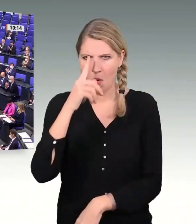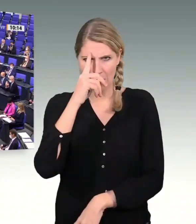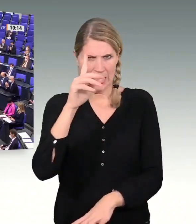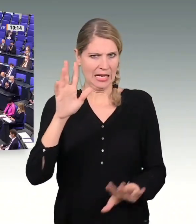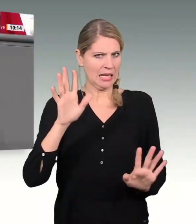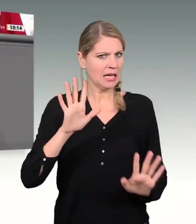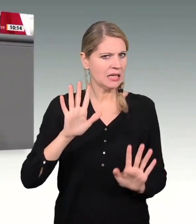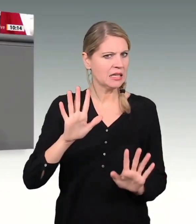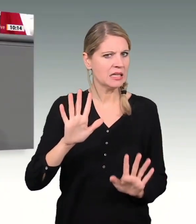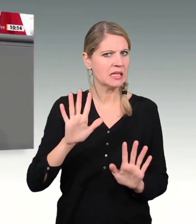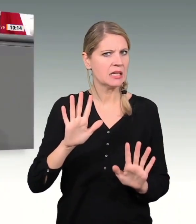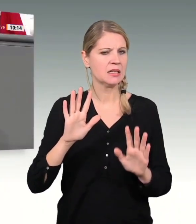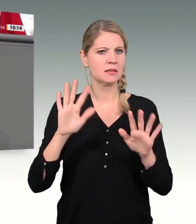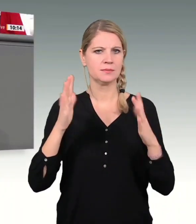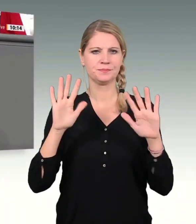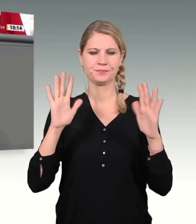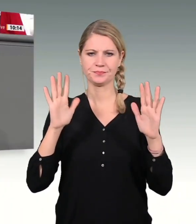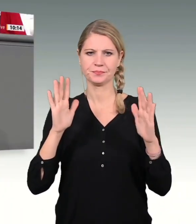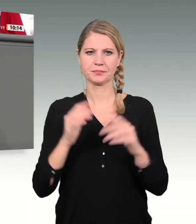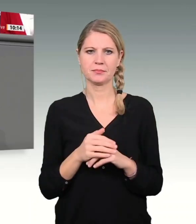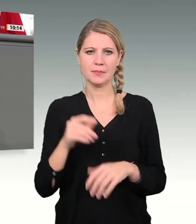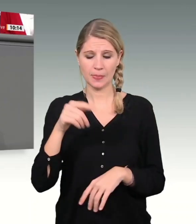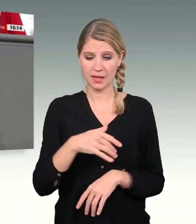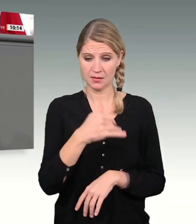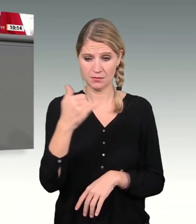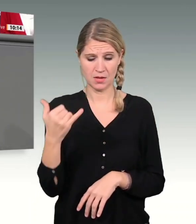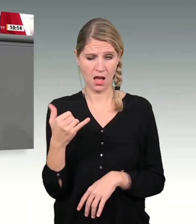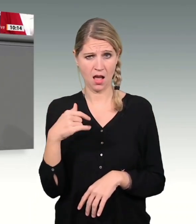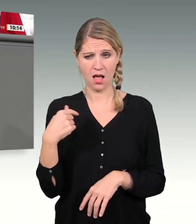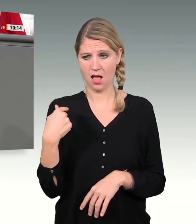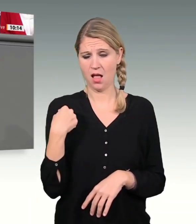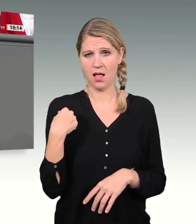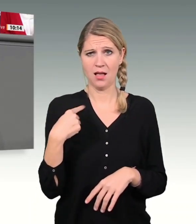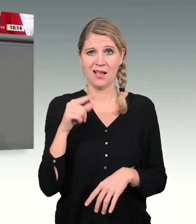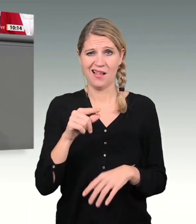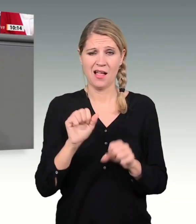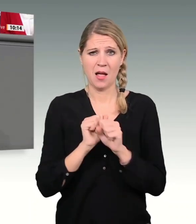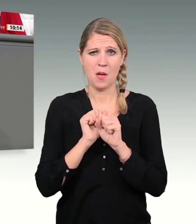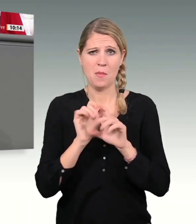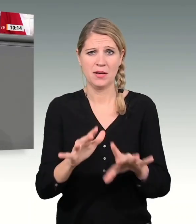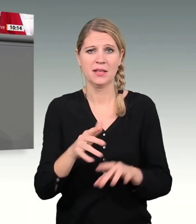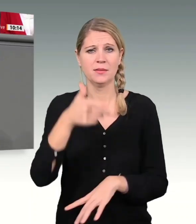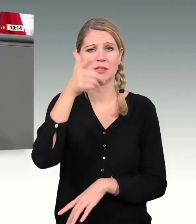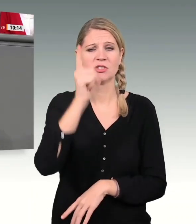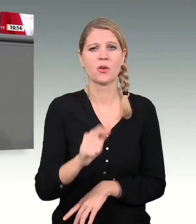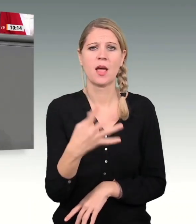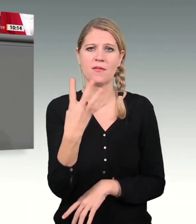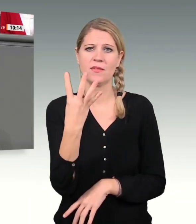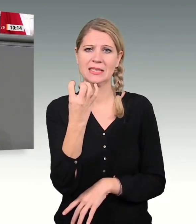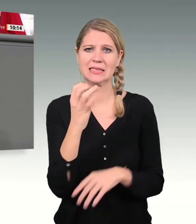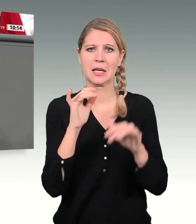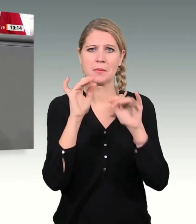In diesem Jahr wurde wegen der Pandemie eine gigantische 240 Milliarden Euro Kreditlinie